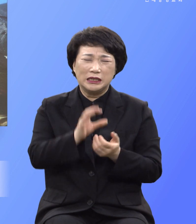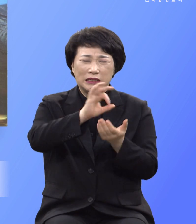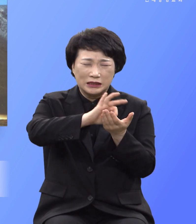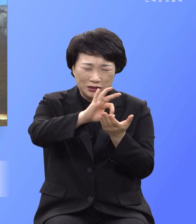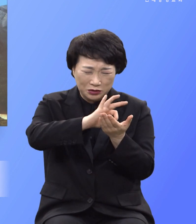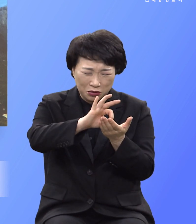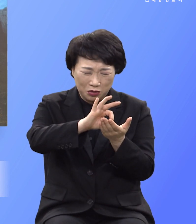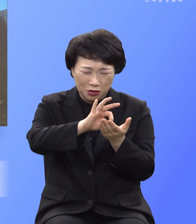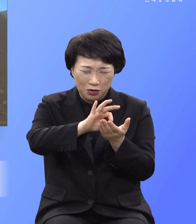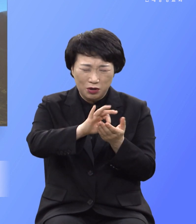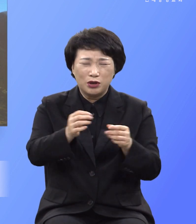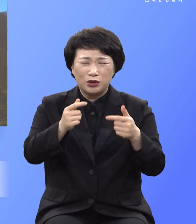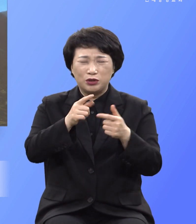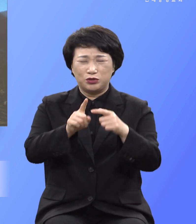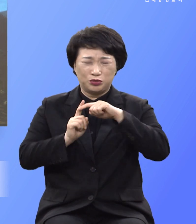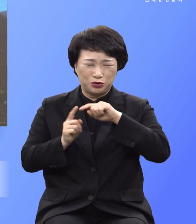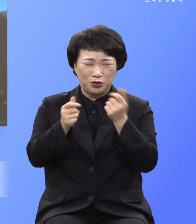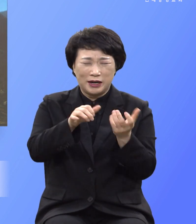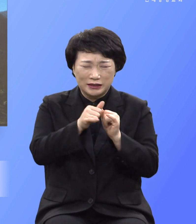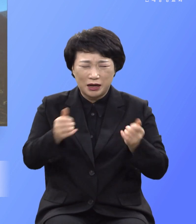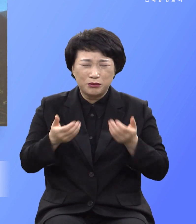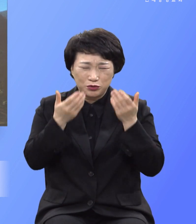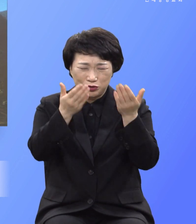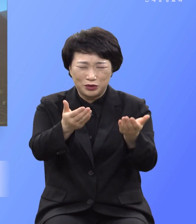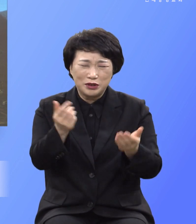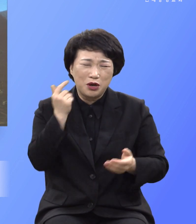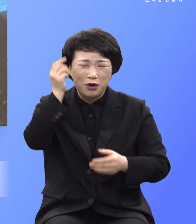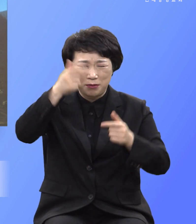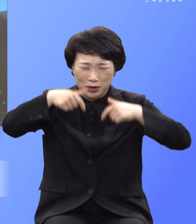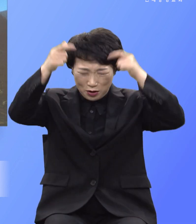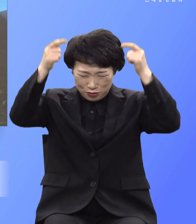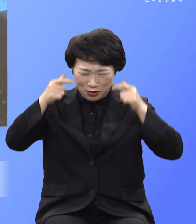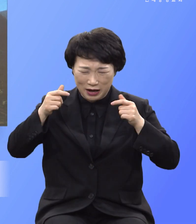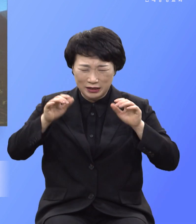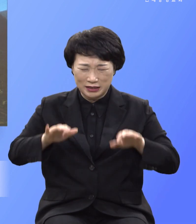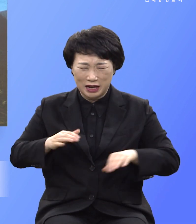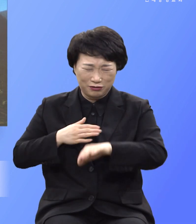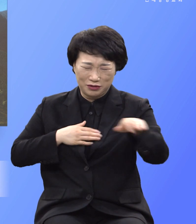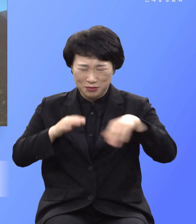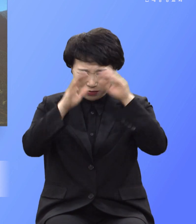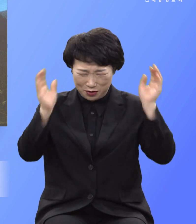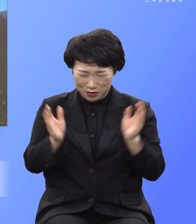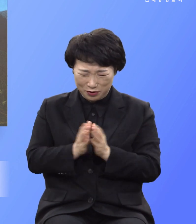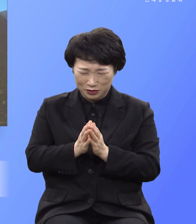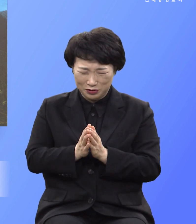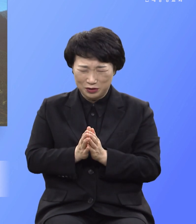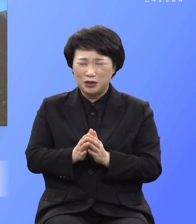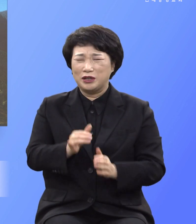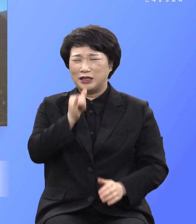순교자들에게 주시는 영광의 멸류관이 다 있으리라고 말했습니다